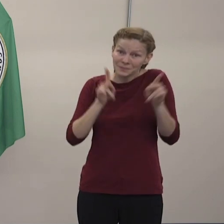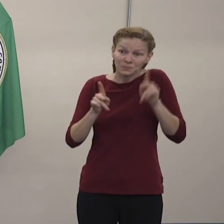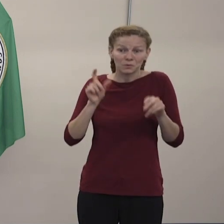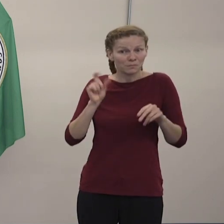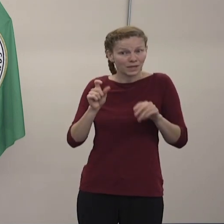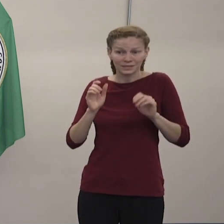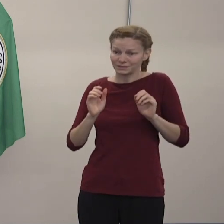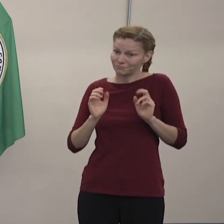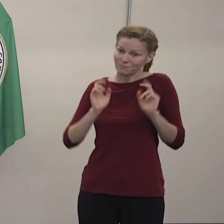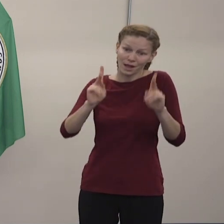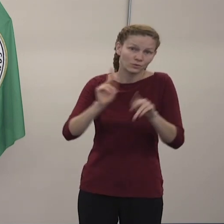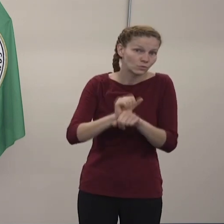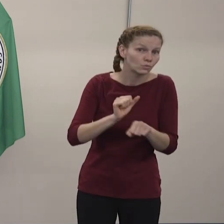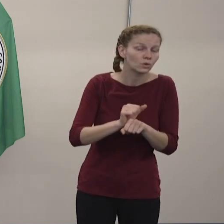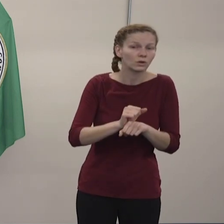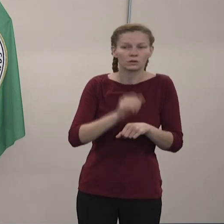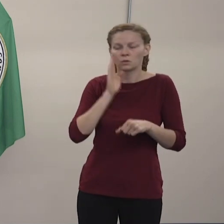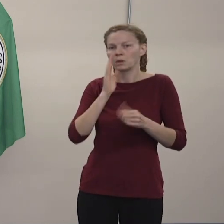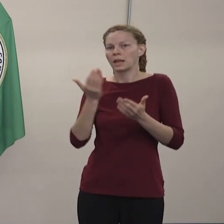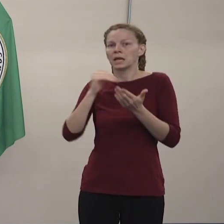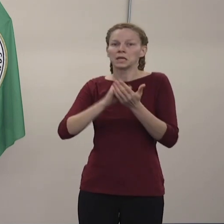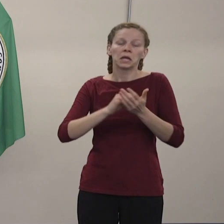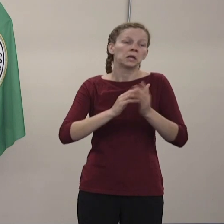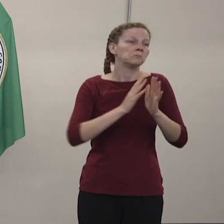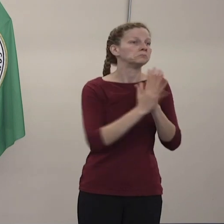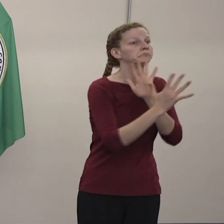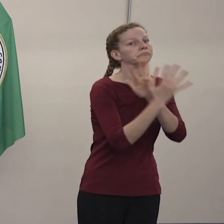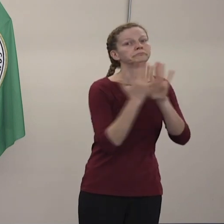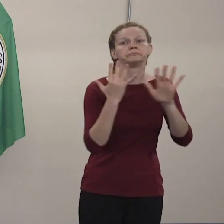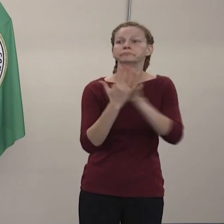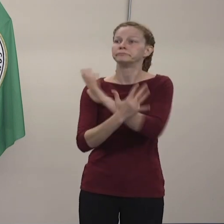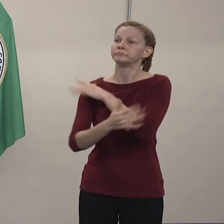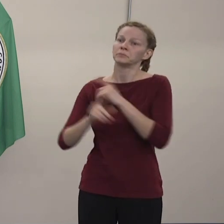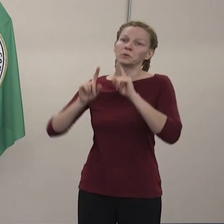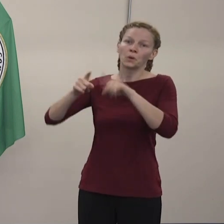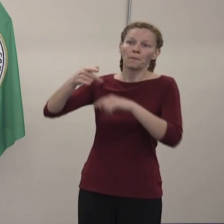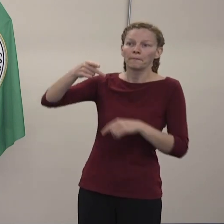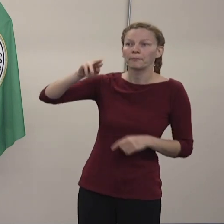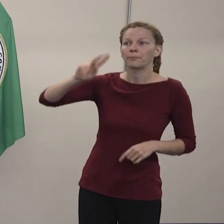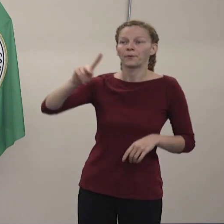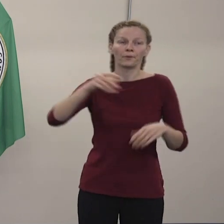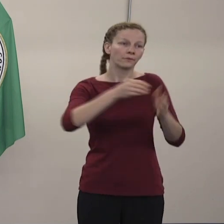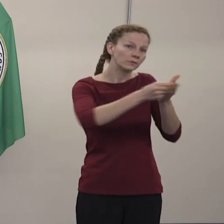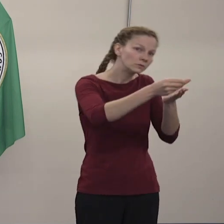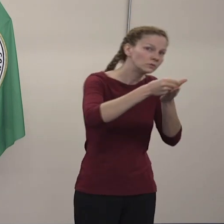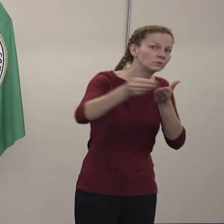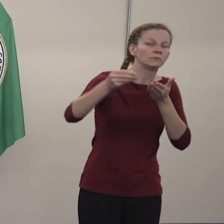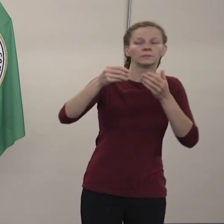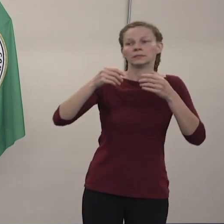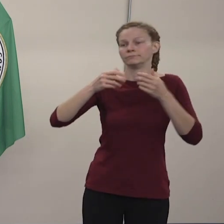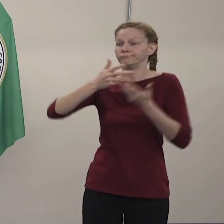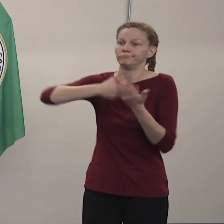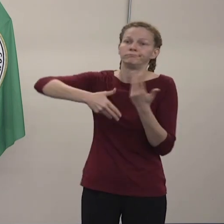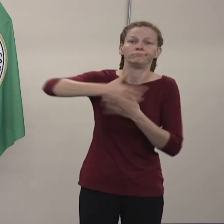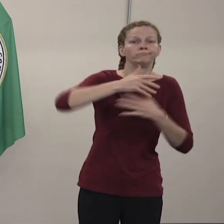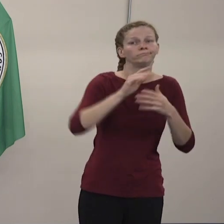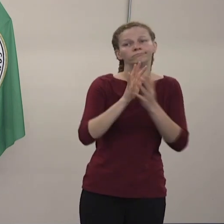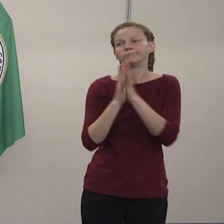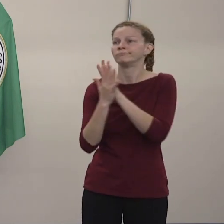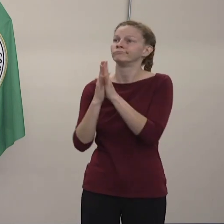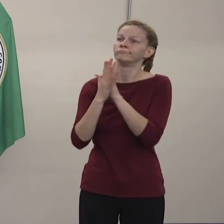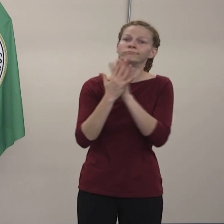trabajar y volveremos a salir a las calles y nuestros sitios de recreación y las tiendas.